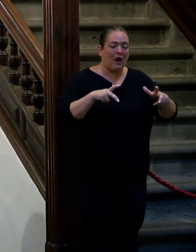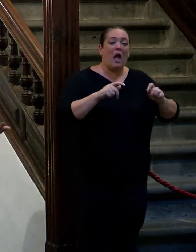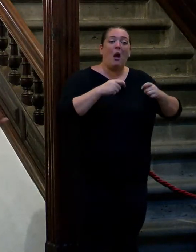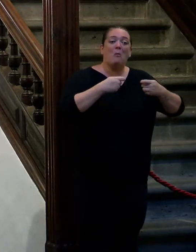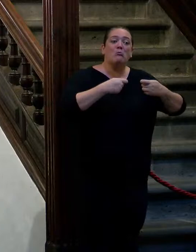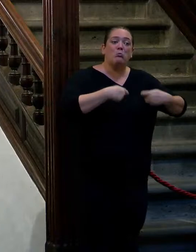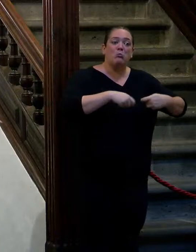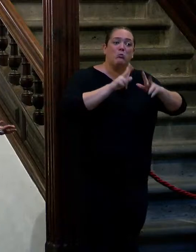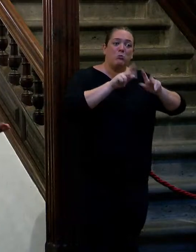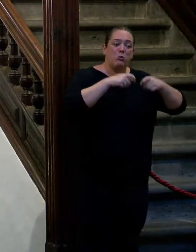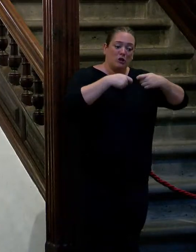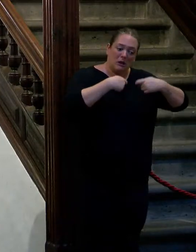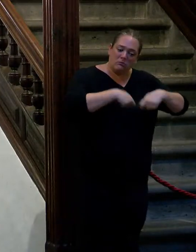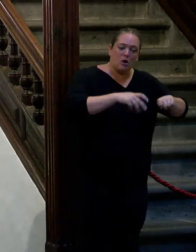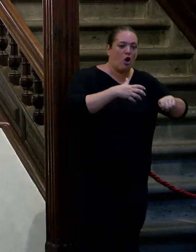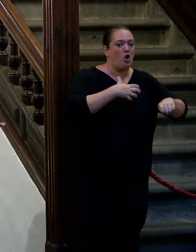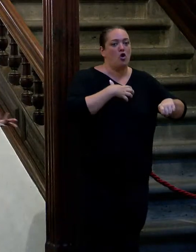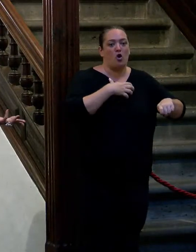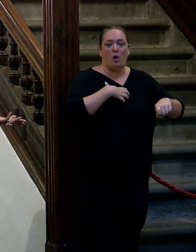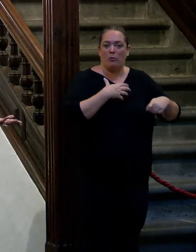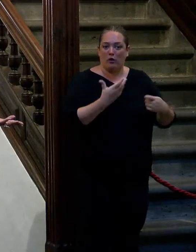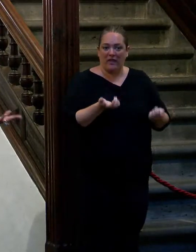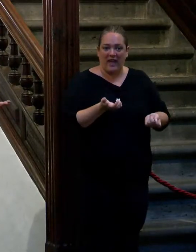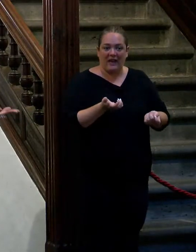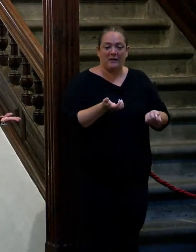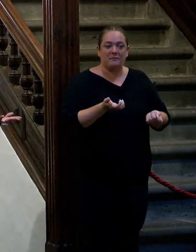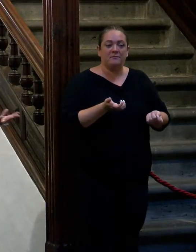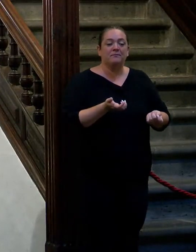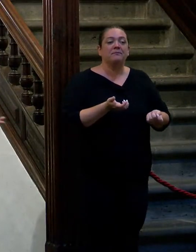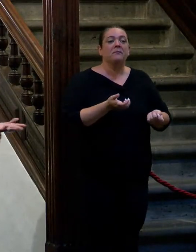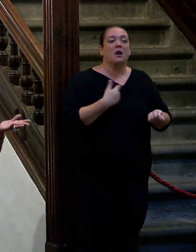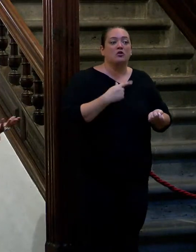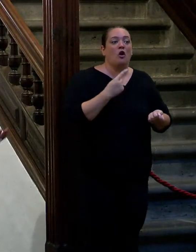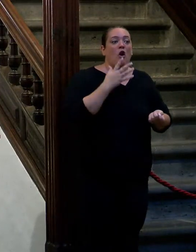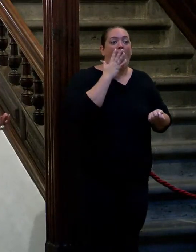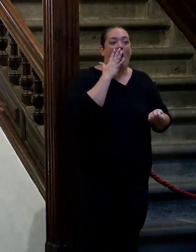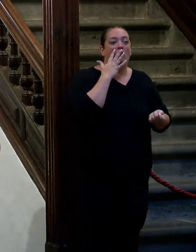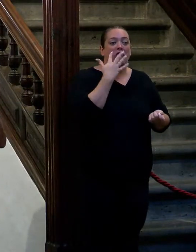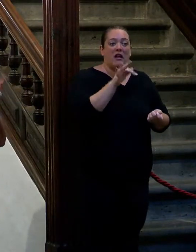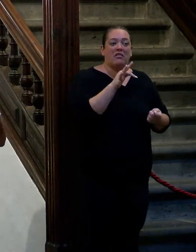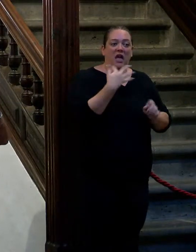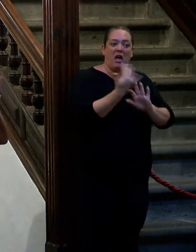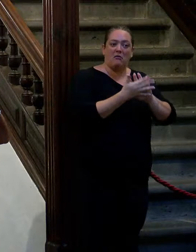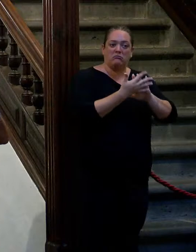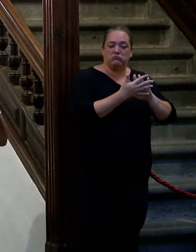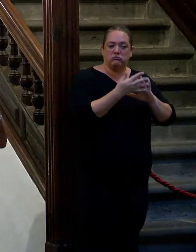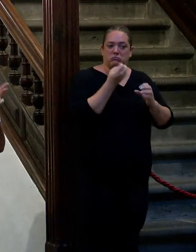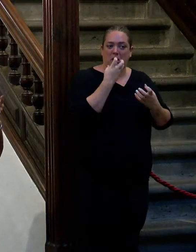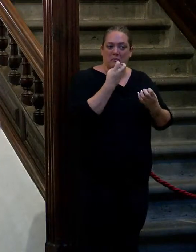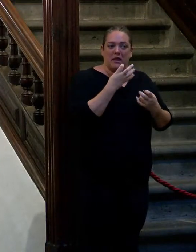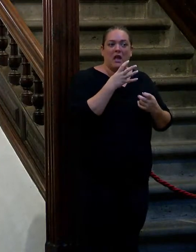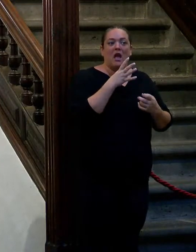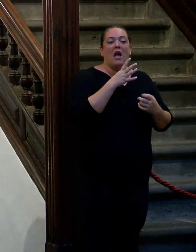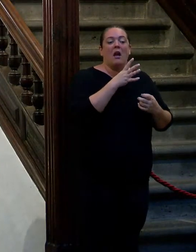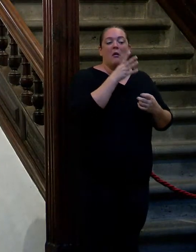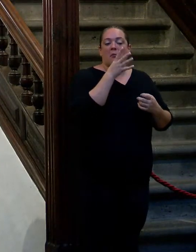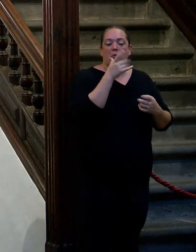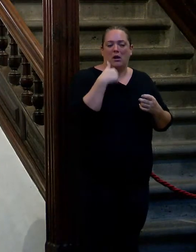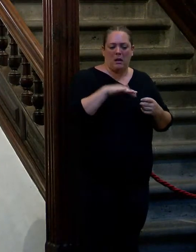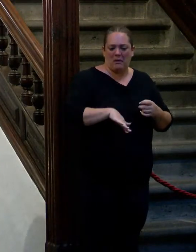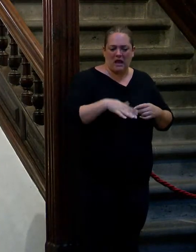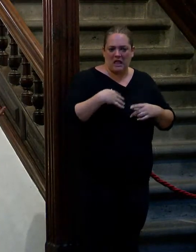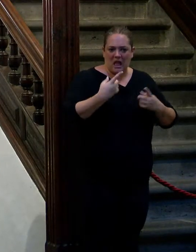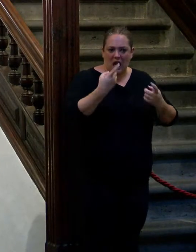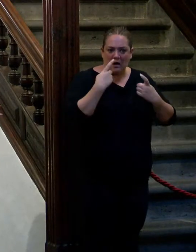favor alguien pues no tengo palabras ni inglés no hablo inglés no hablo idioma hablo francés muy bien porque me eduqué en una mitad de idioma de una cosa y de otra